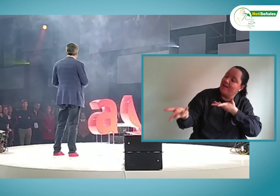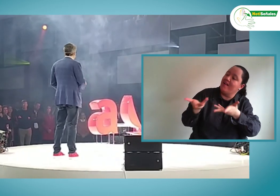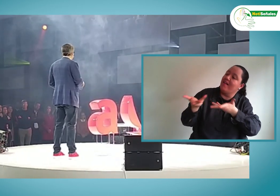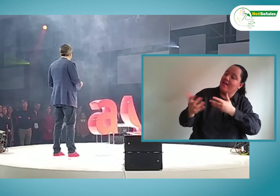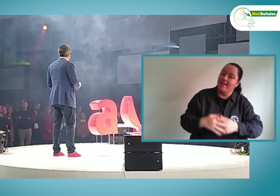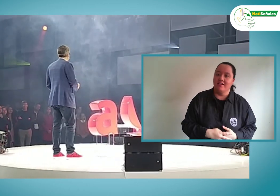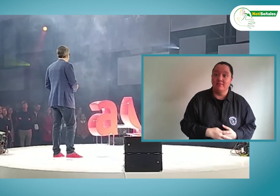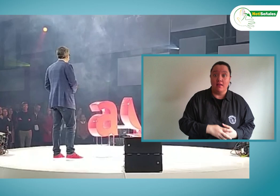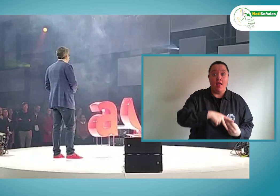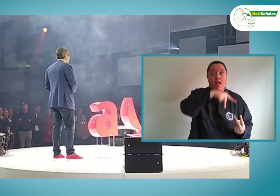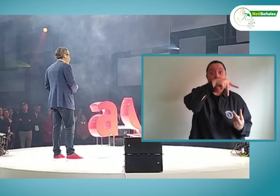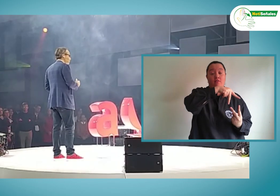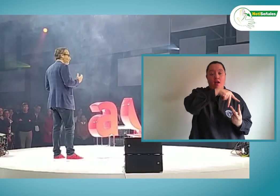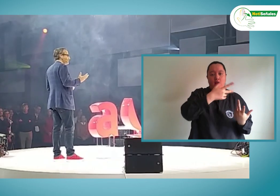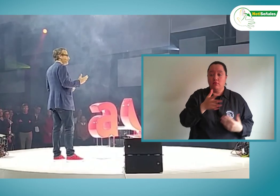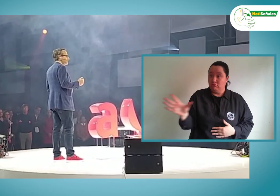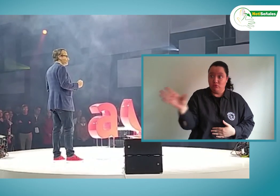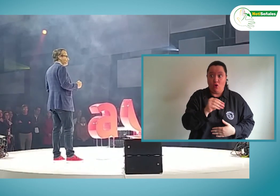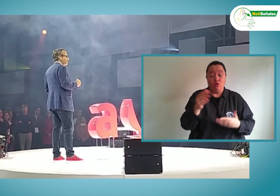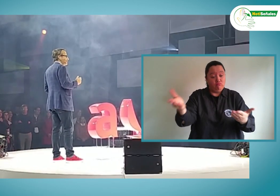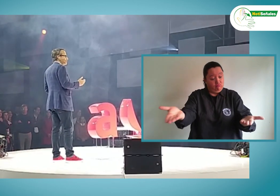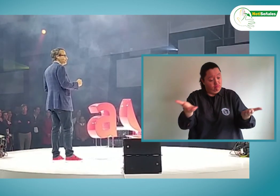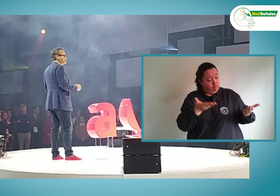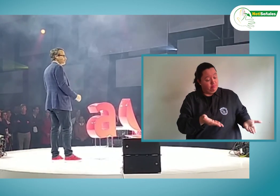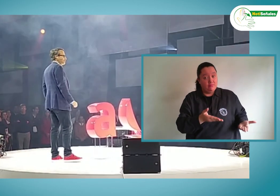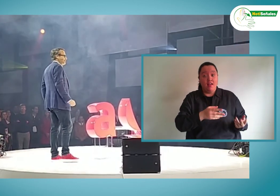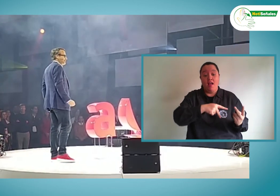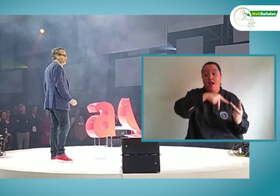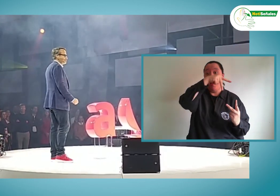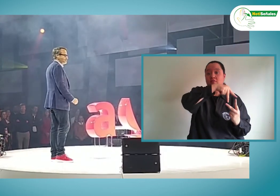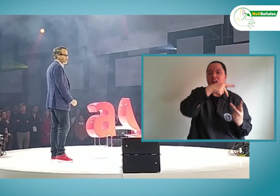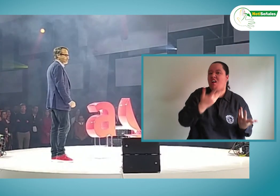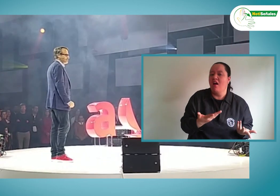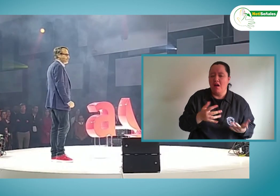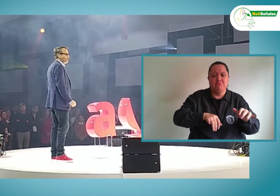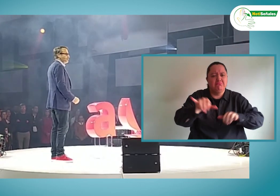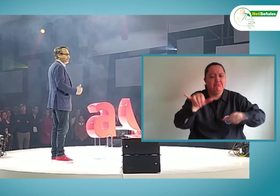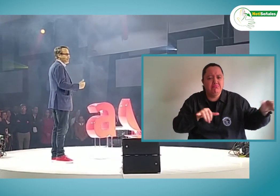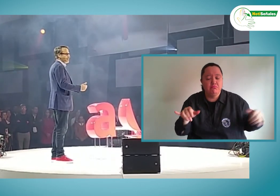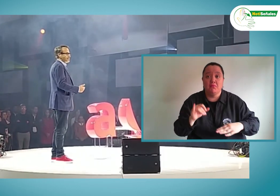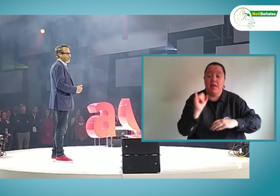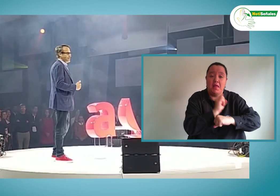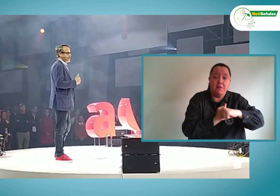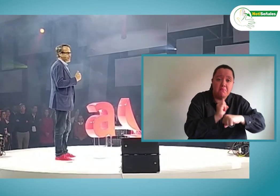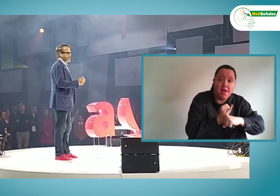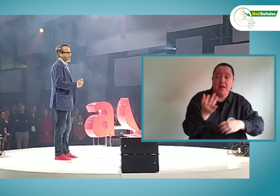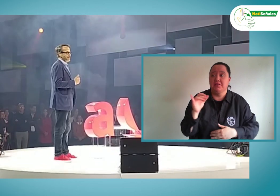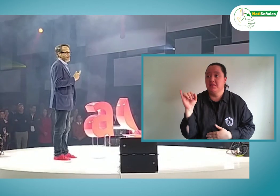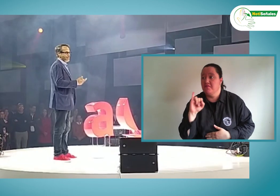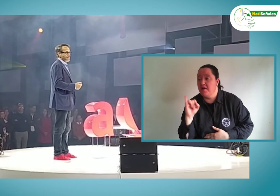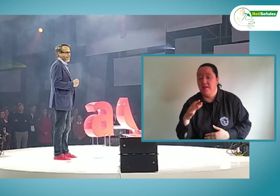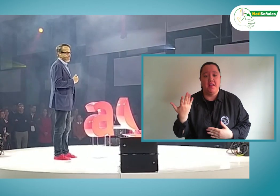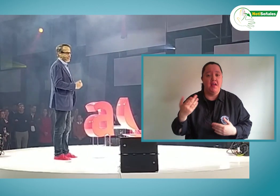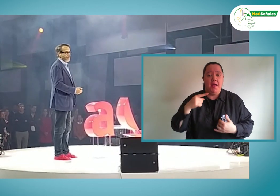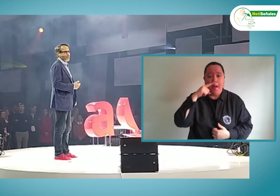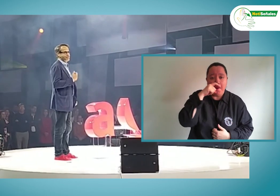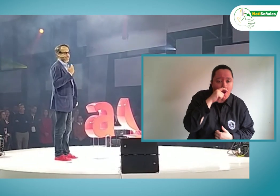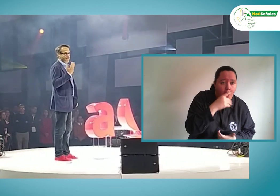llama por tu nombre. Una Avianca en la que todos somos bienvenidos. Una Avianca que vuela a Ipiales, a Iaquén, a Rebacha,